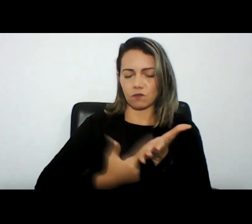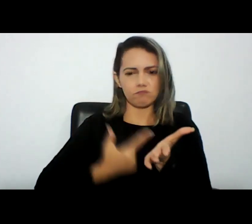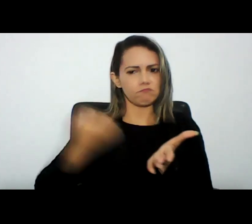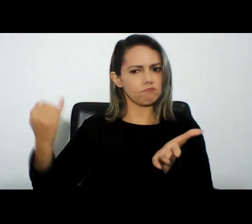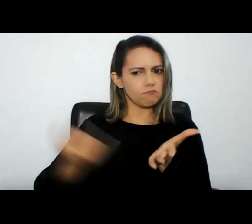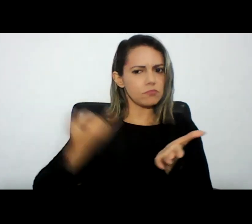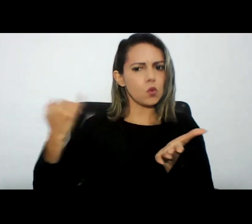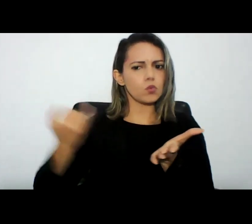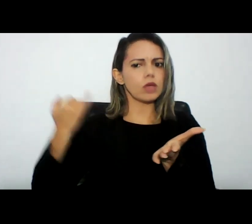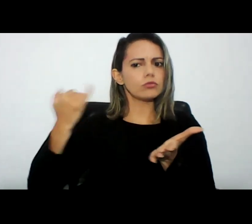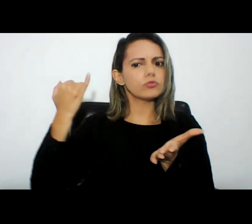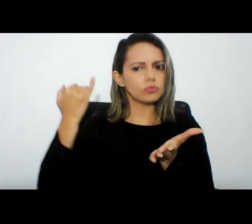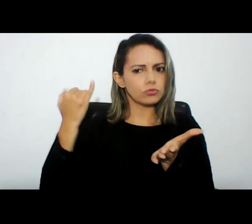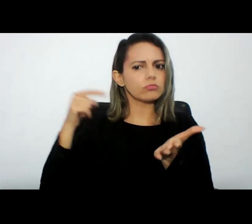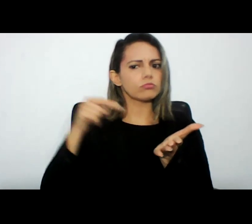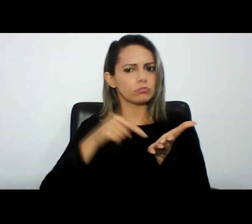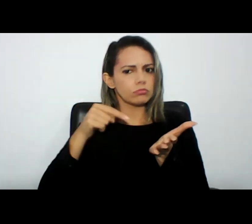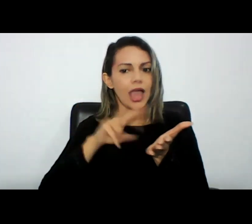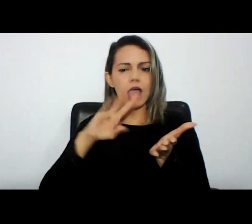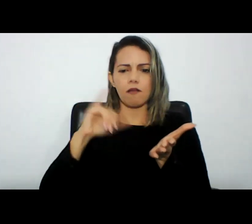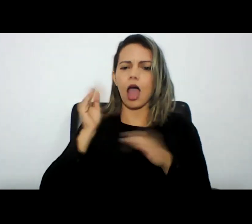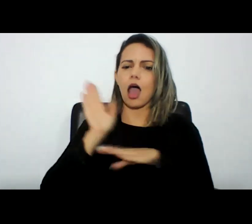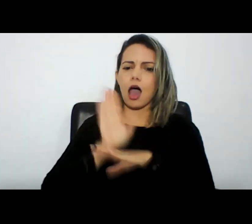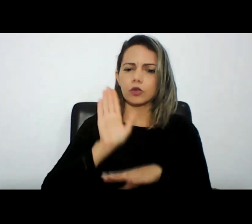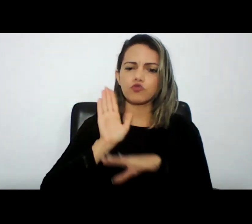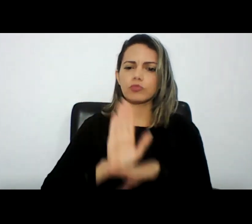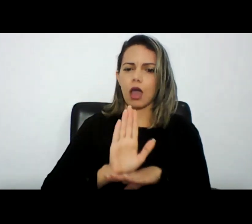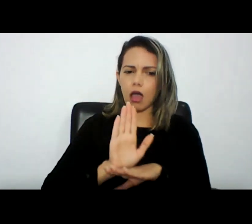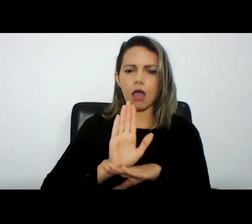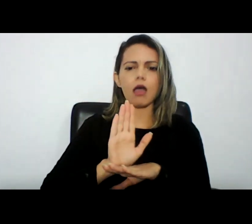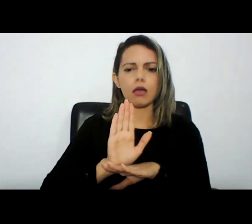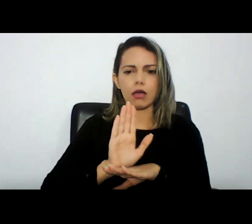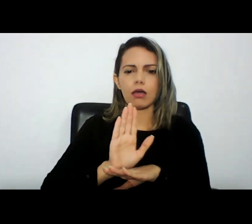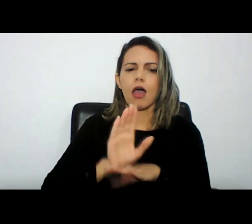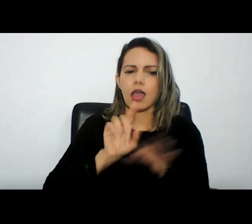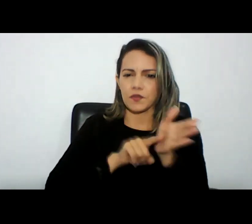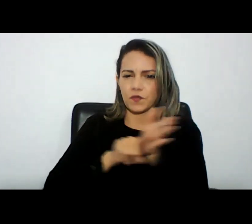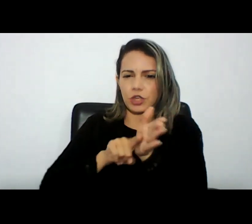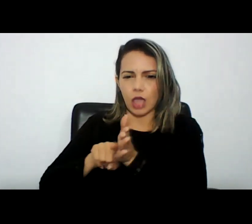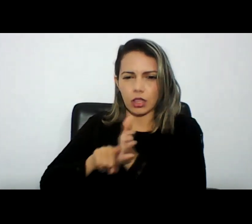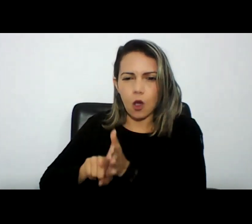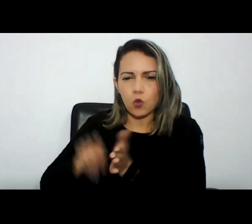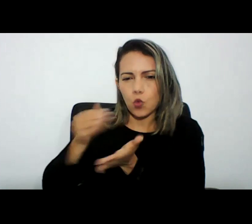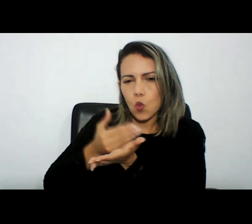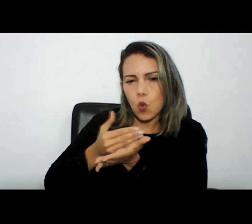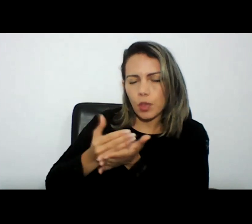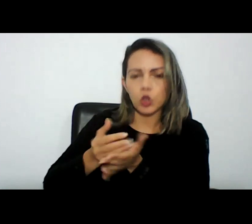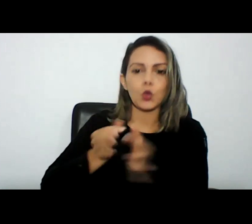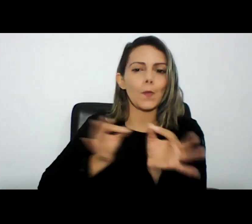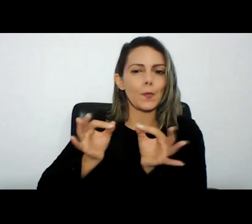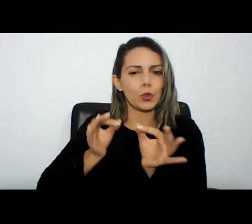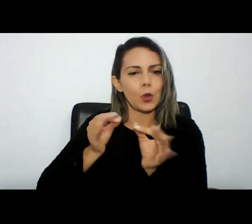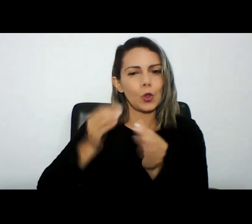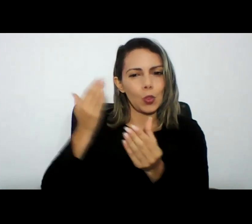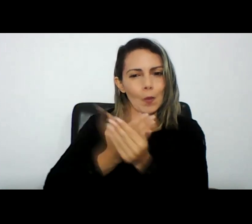e que vai contribuir cada vez mais para a investigação pré-processual saudar também o